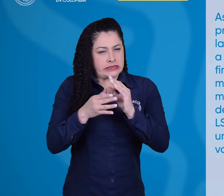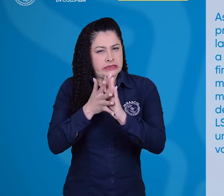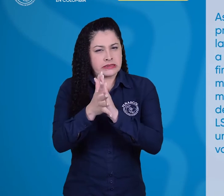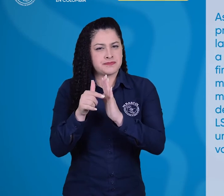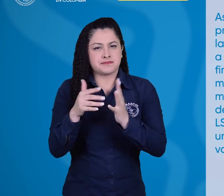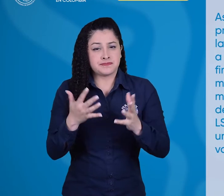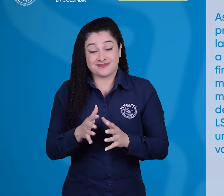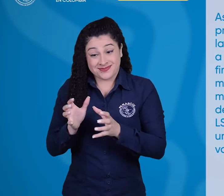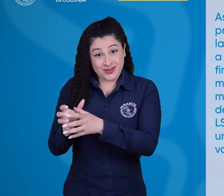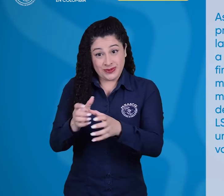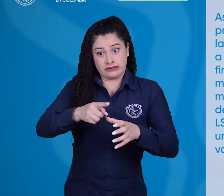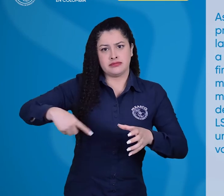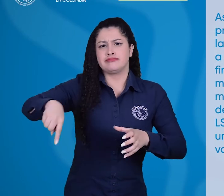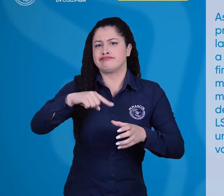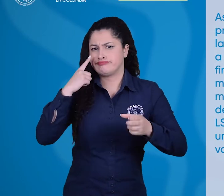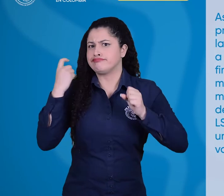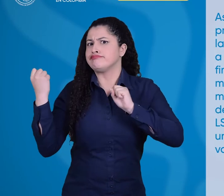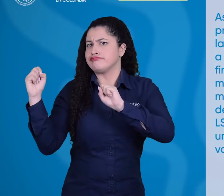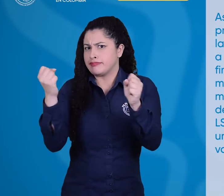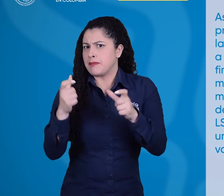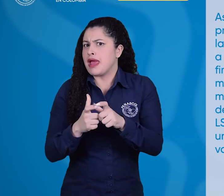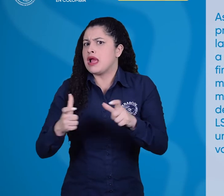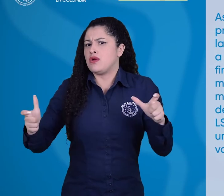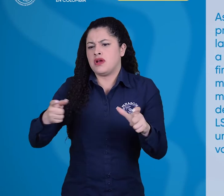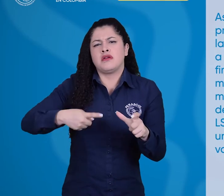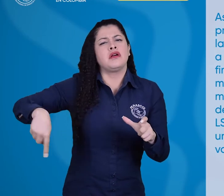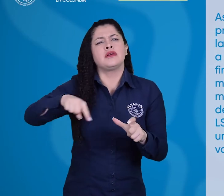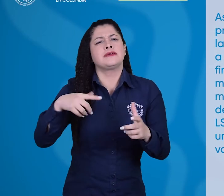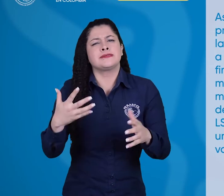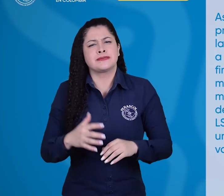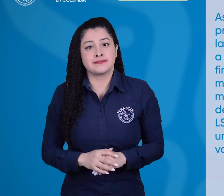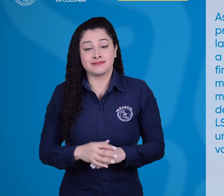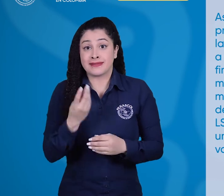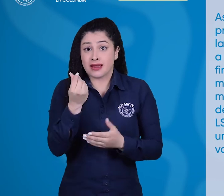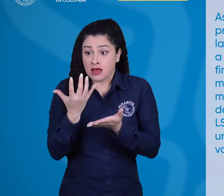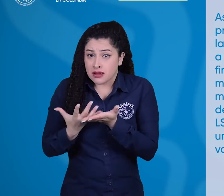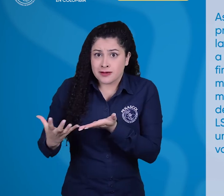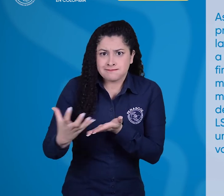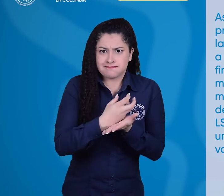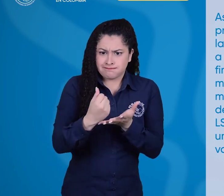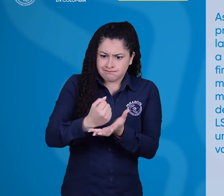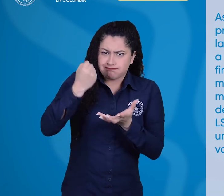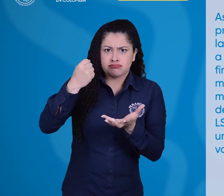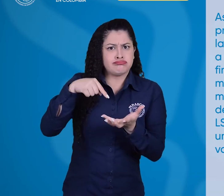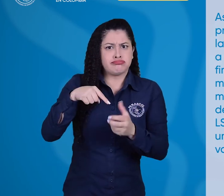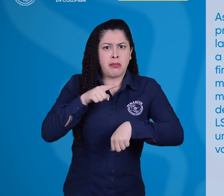Asimismo, persiste una preocupación por parte de las asociaciones en cuanto a su sostenibilidad